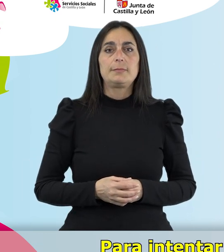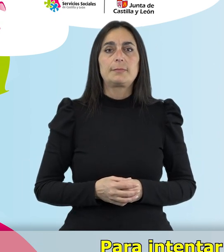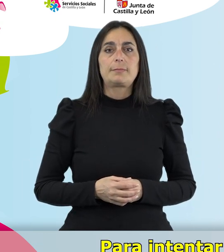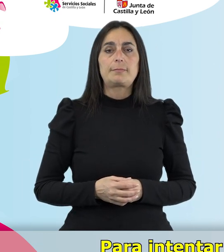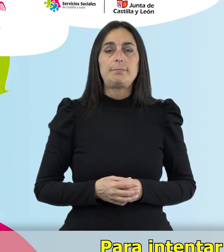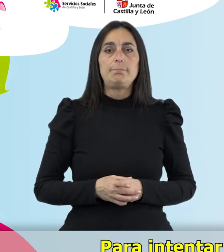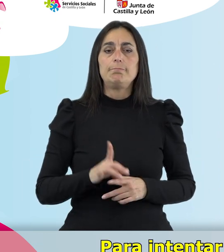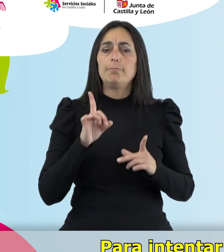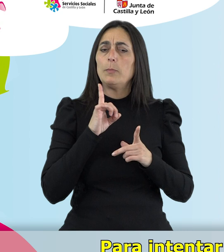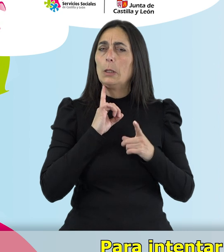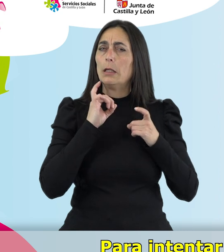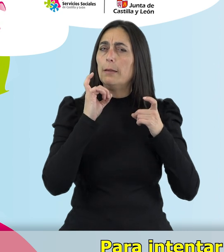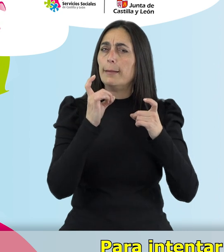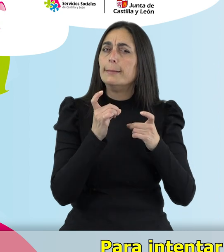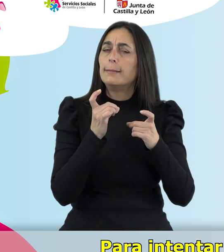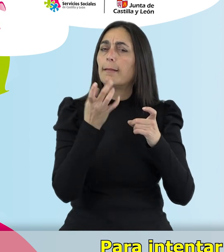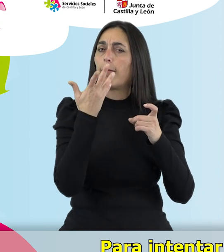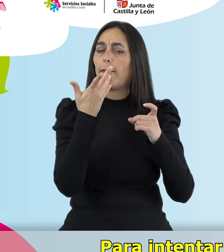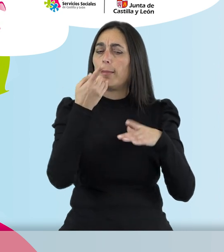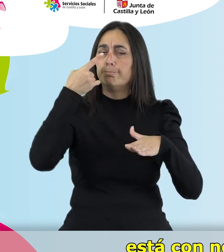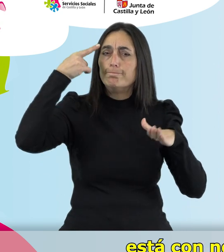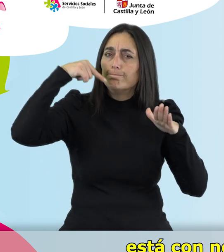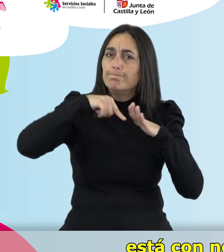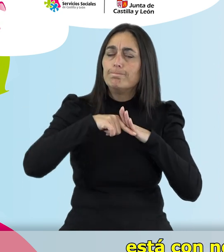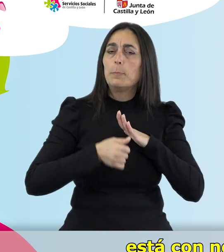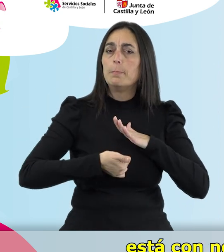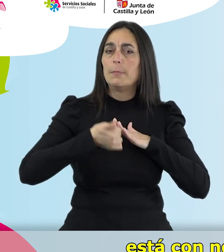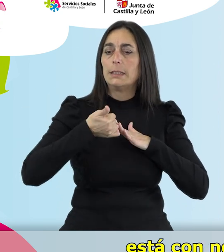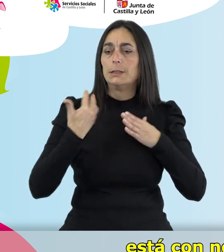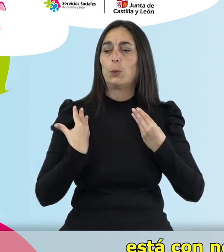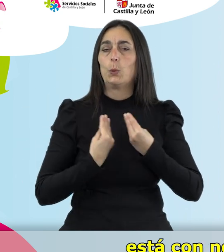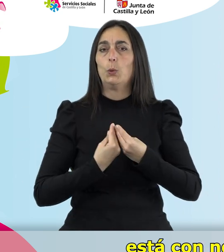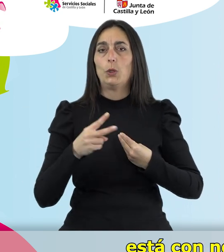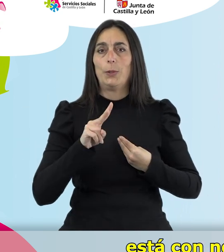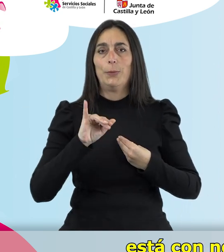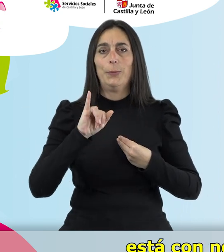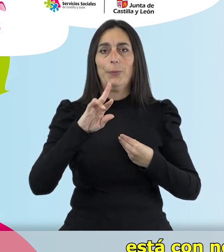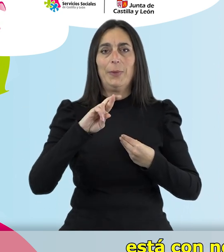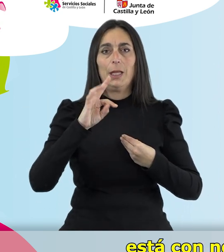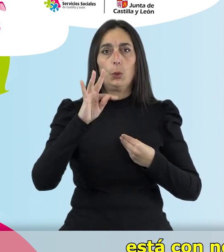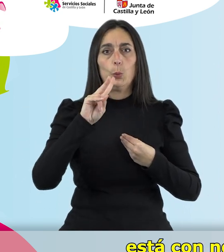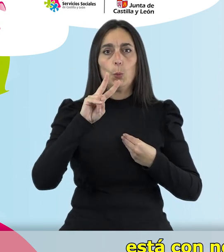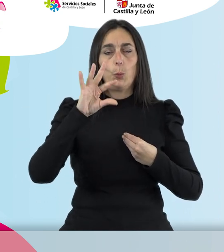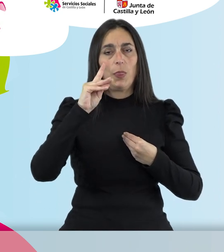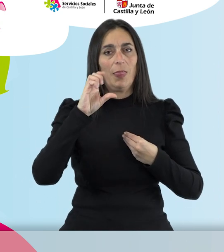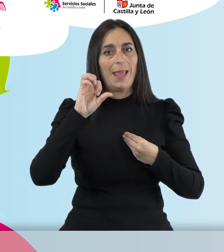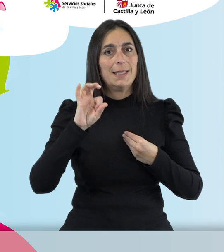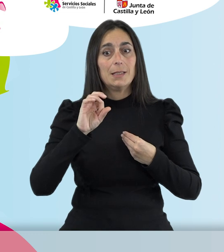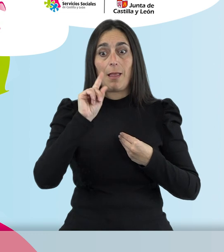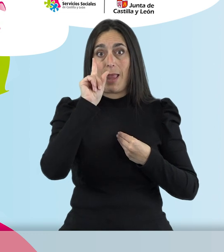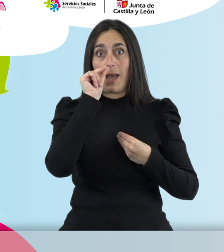Para intentar concretar y conocer más sobre esta cuestión está con nosotros Virtudes Niño Martín,